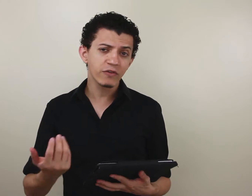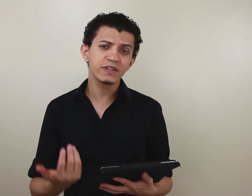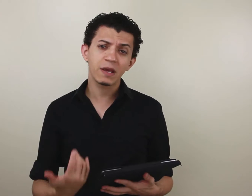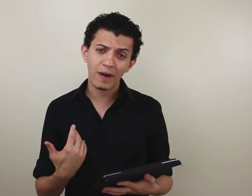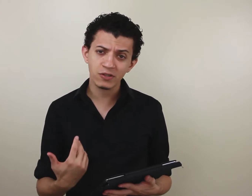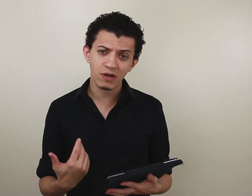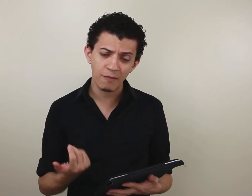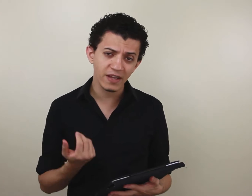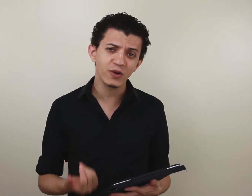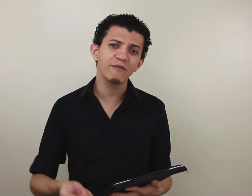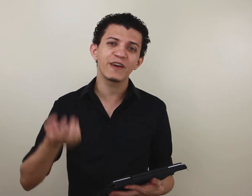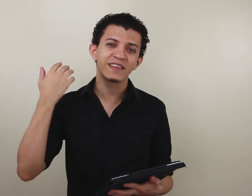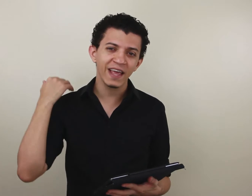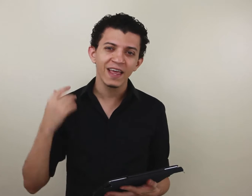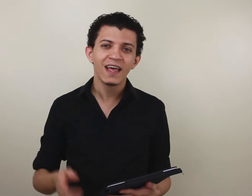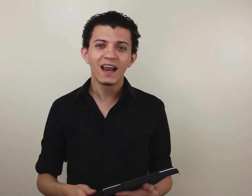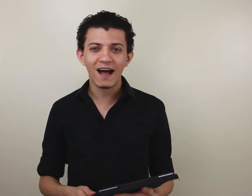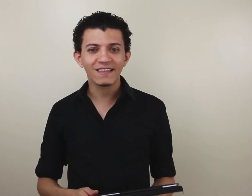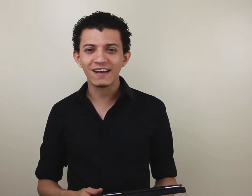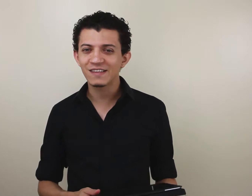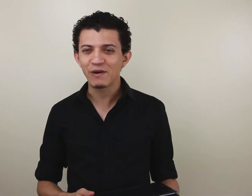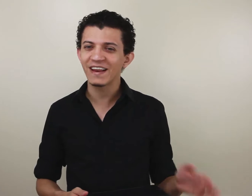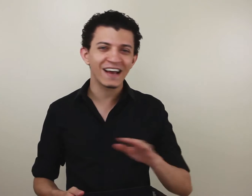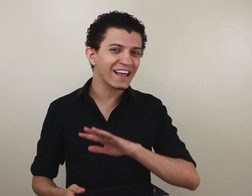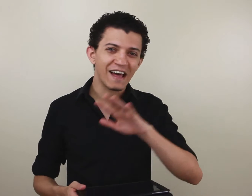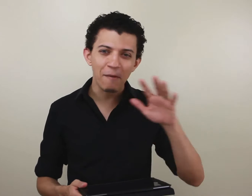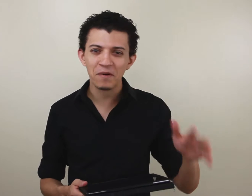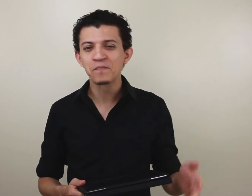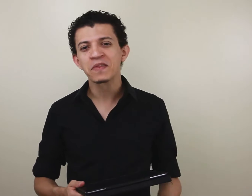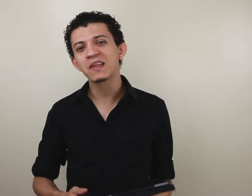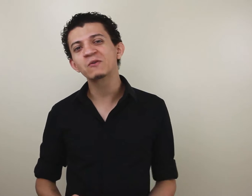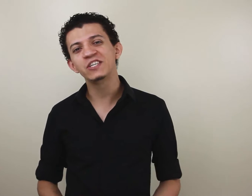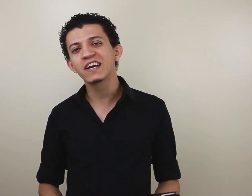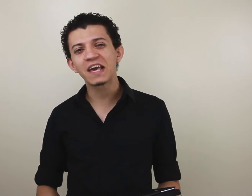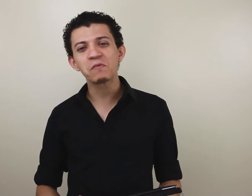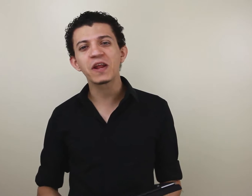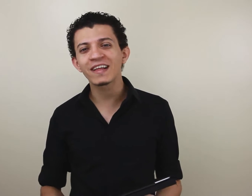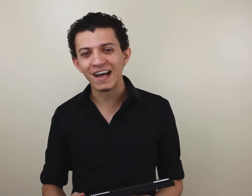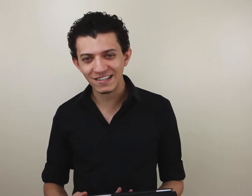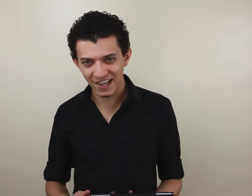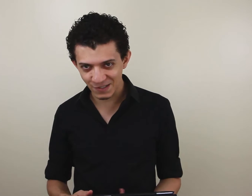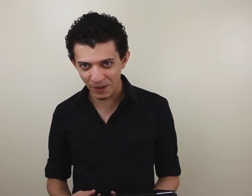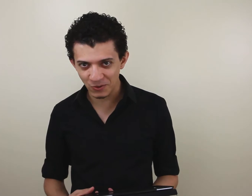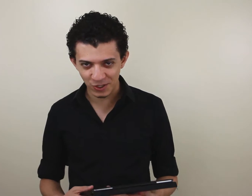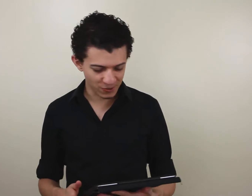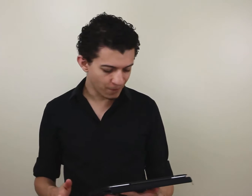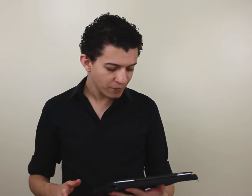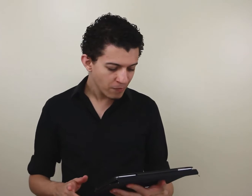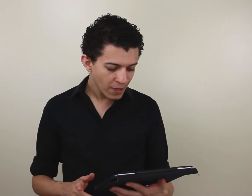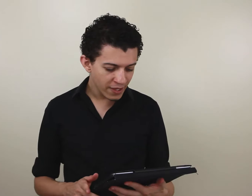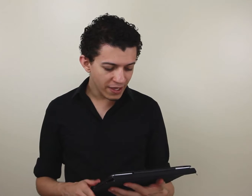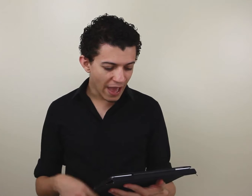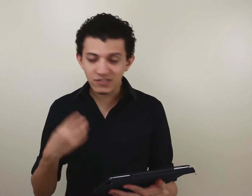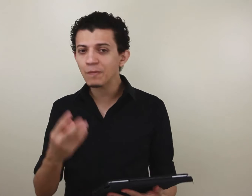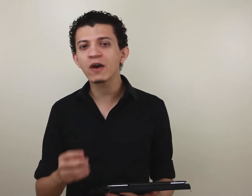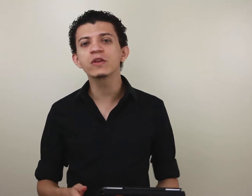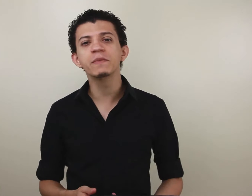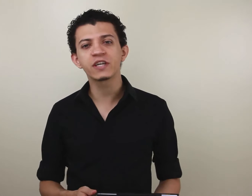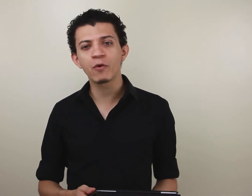dúvida que particularmente eu enfrentei lá atrás também, naquela época, não tinha quem me orientasse a respeito disso. E essa pergunta me chamou